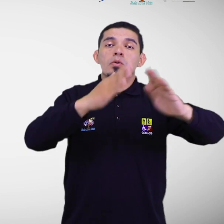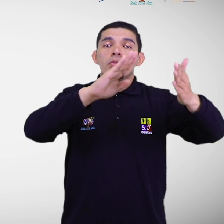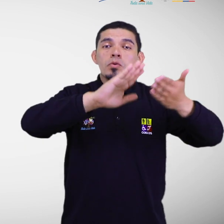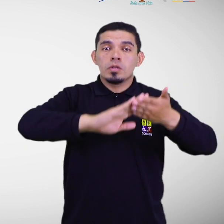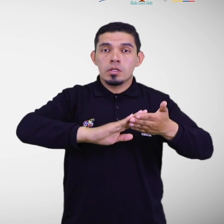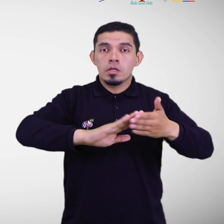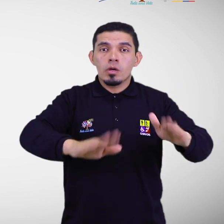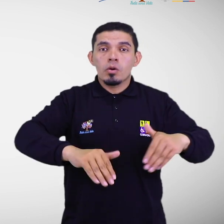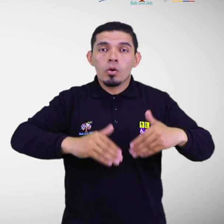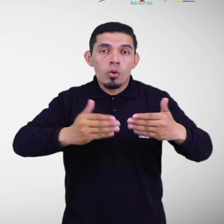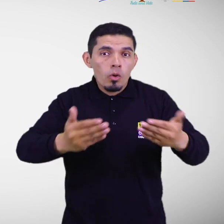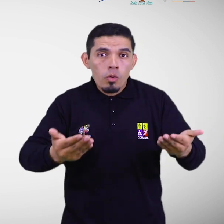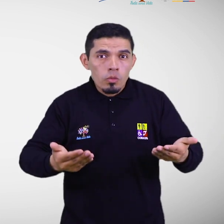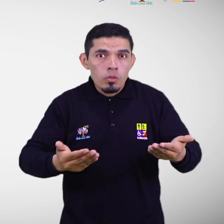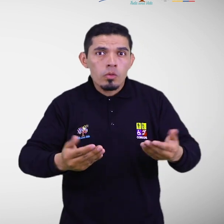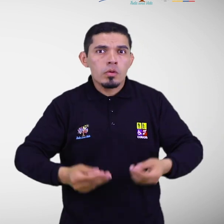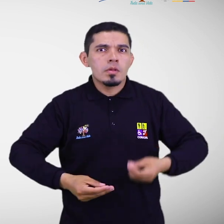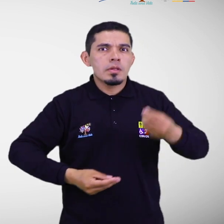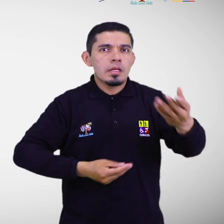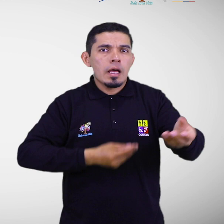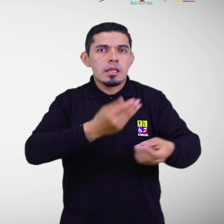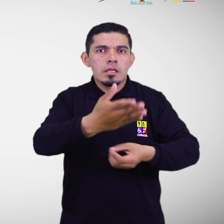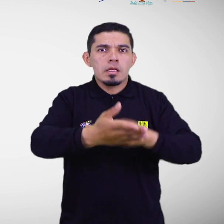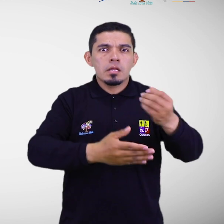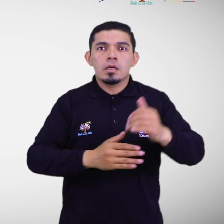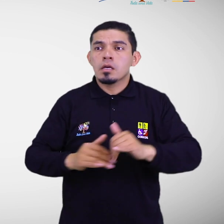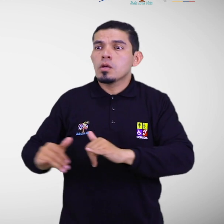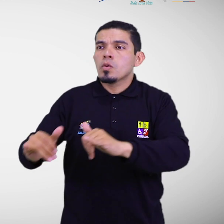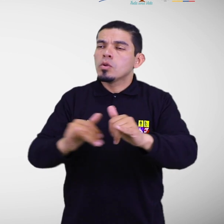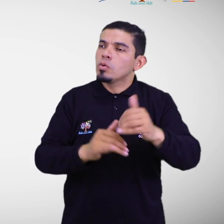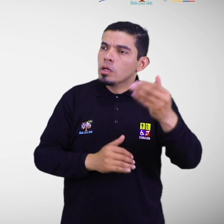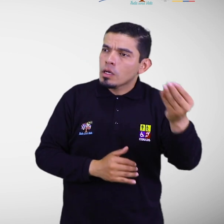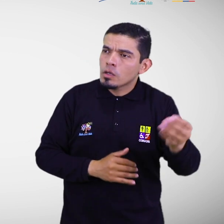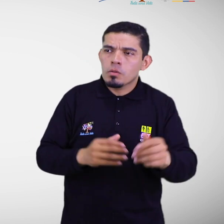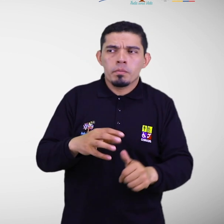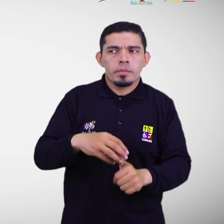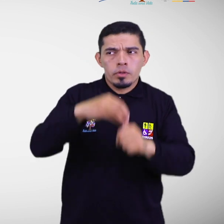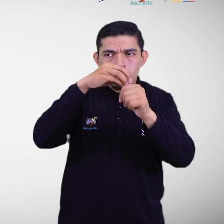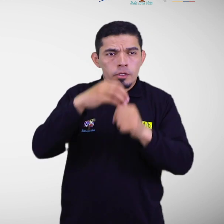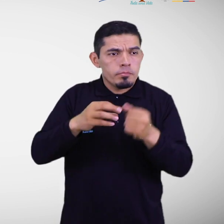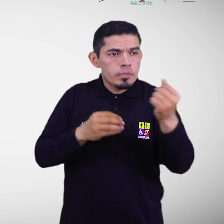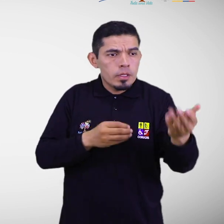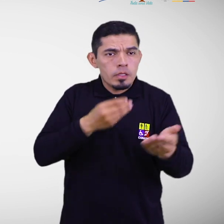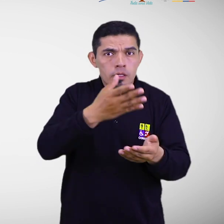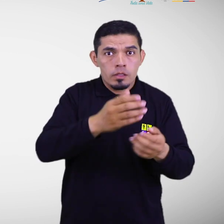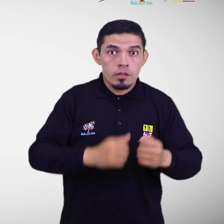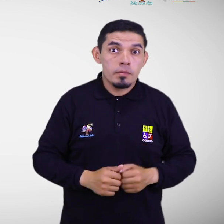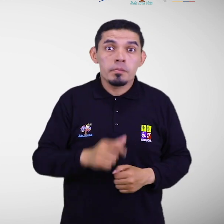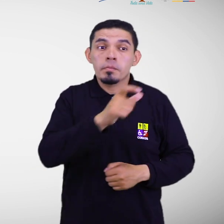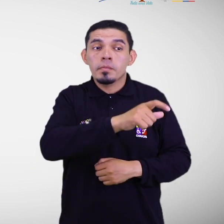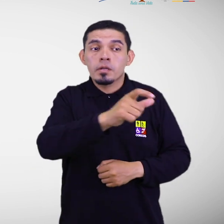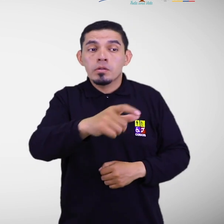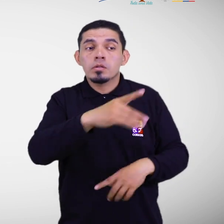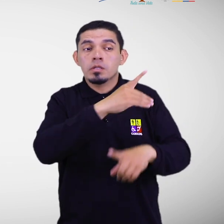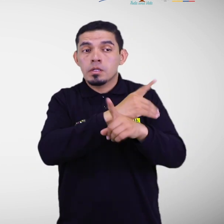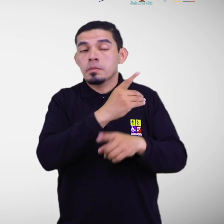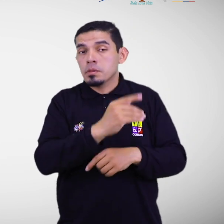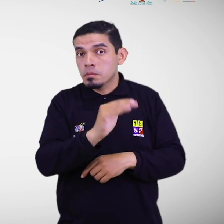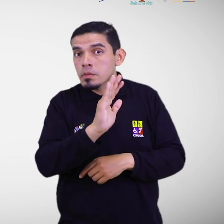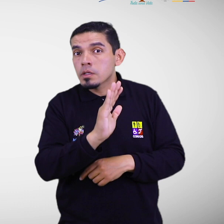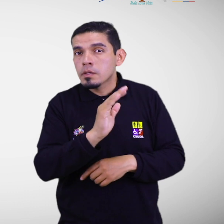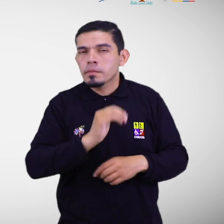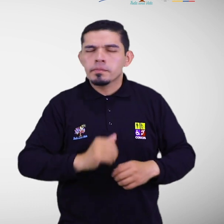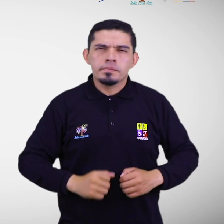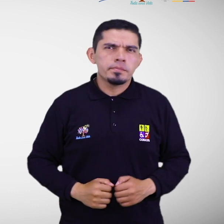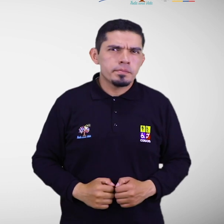los motivos que existen para dar preferencia a los grupos de atención prioritaria, en especial a las personas con discapacidad.